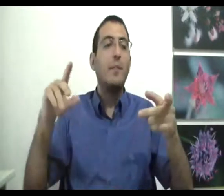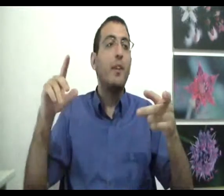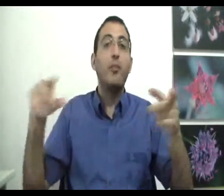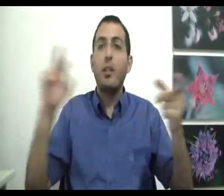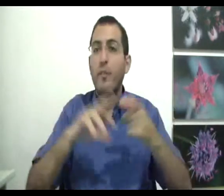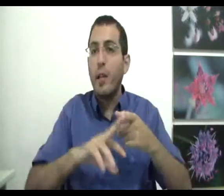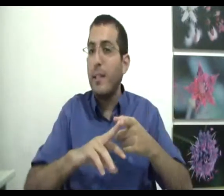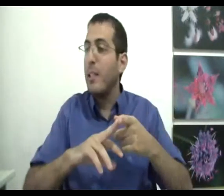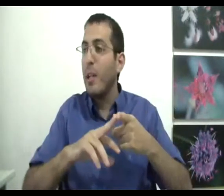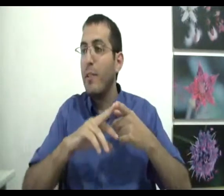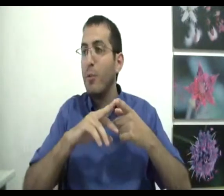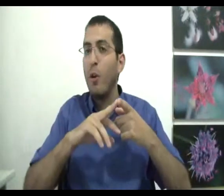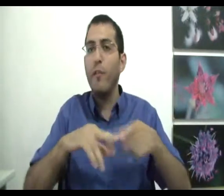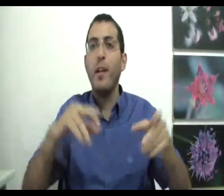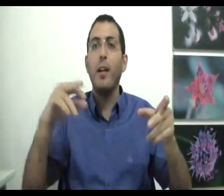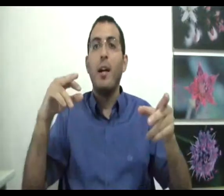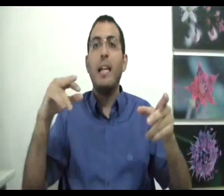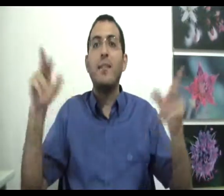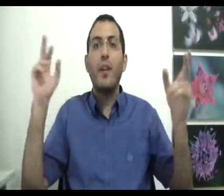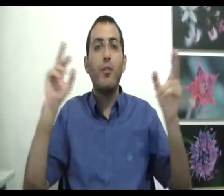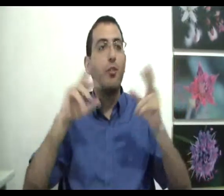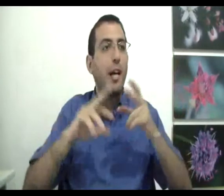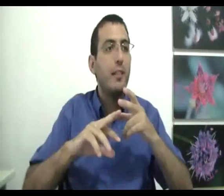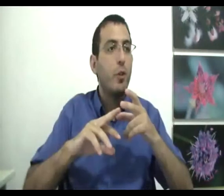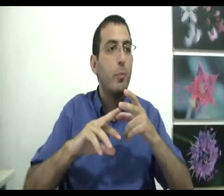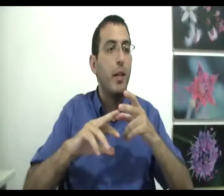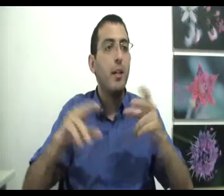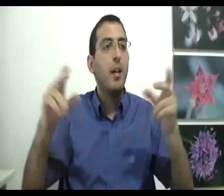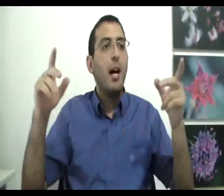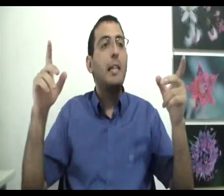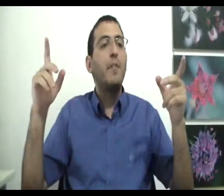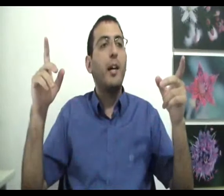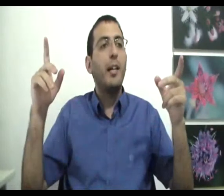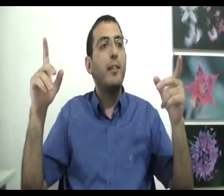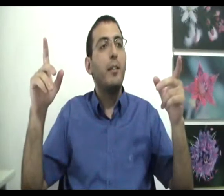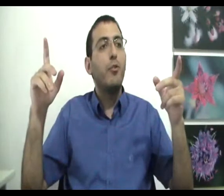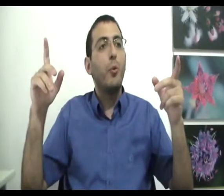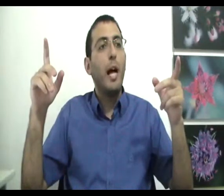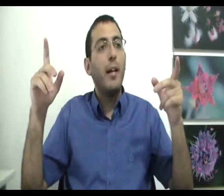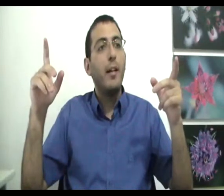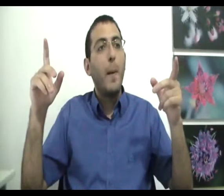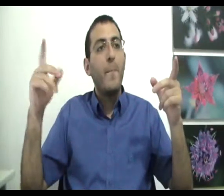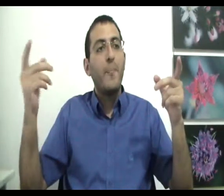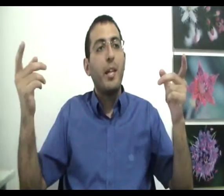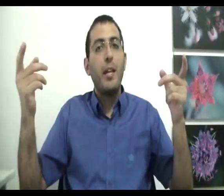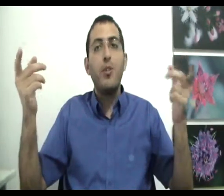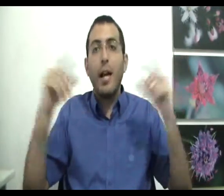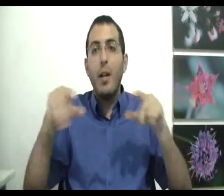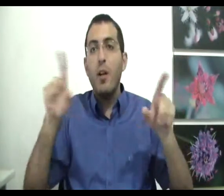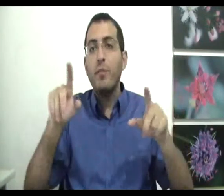מפחד שהחטפו לך את הלדים אולי יבקשו כופר, אתה מפחד שאשתך תבגוד בכך אתה מפחד שאולי אשתך לא אהבת